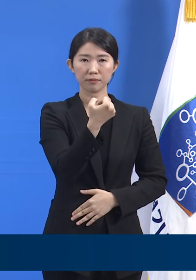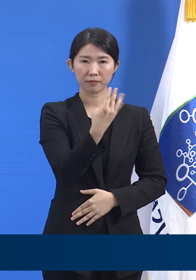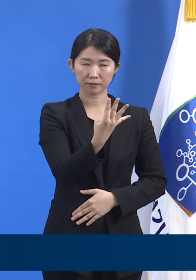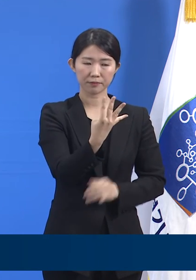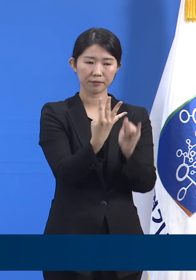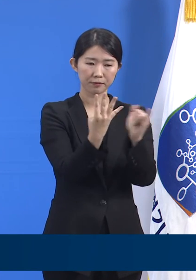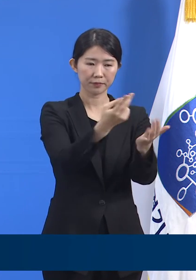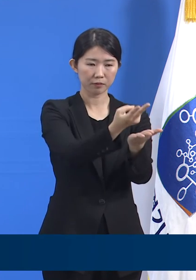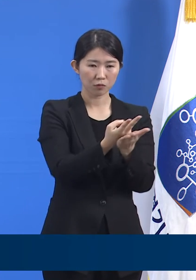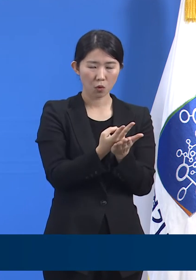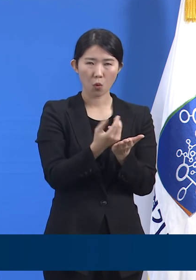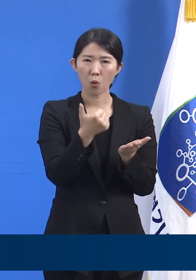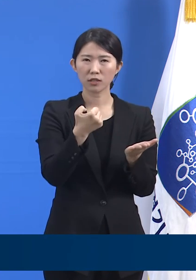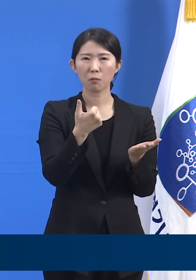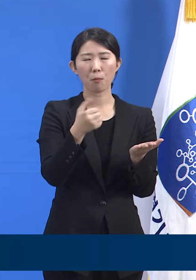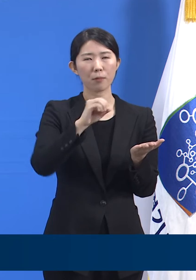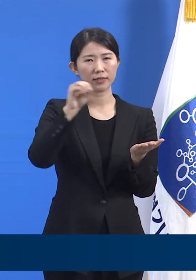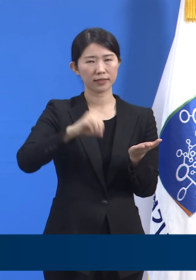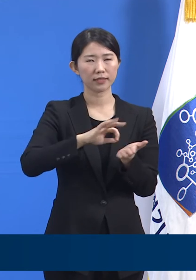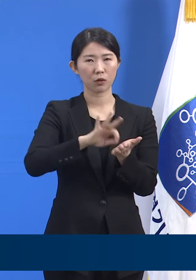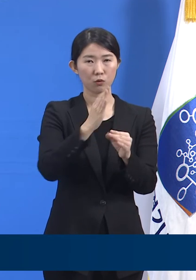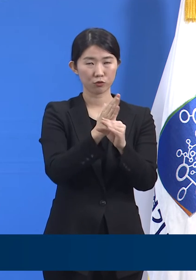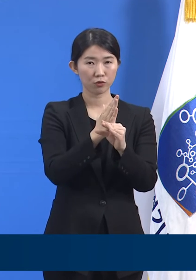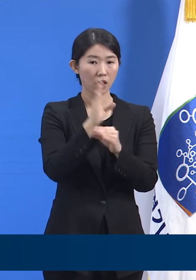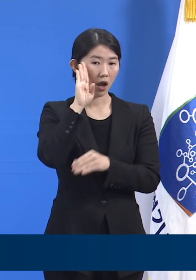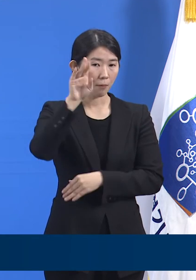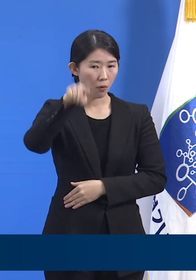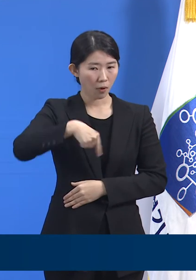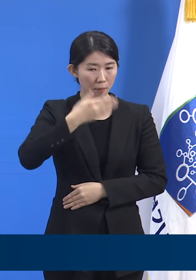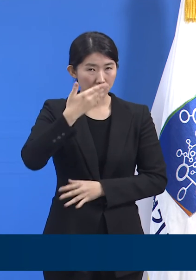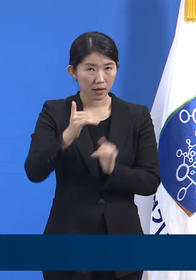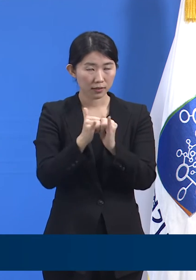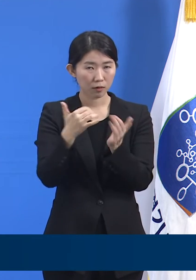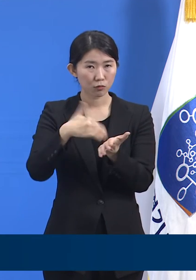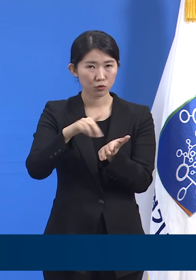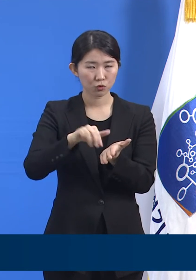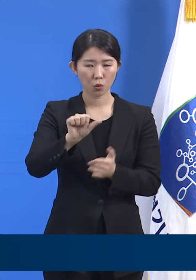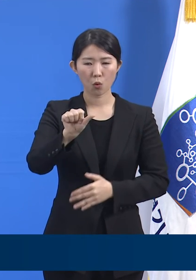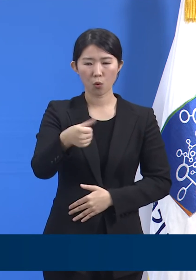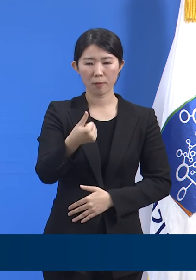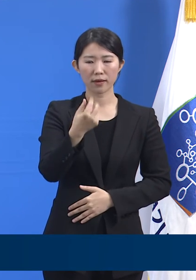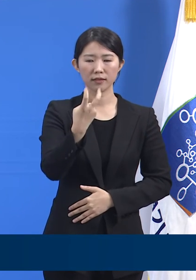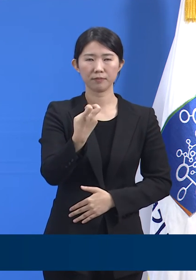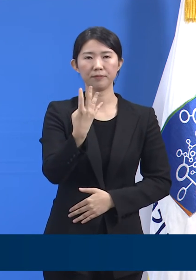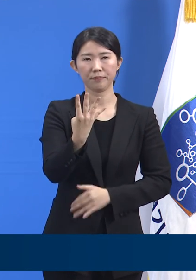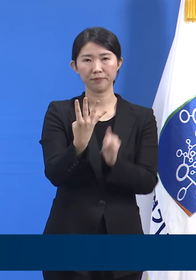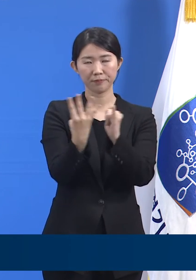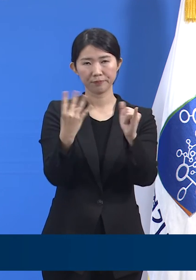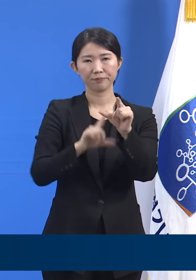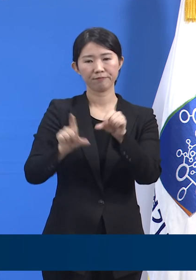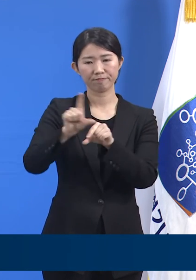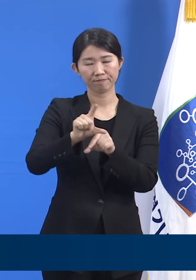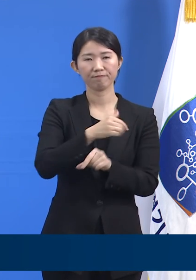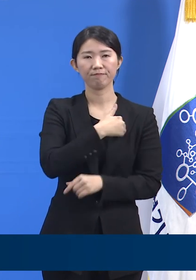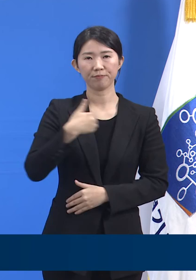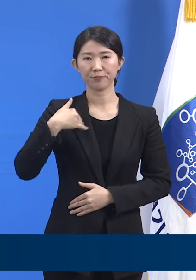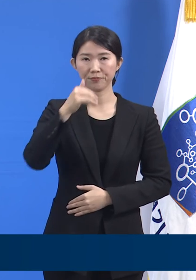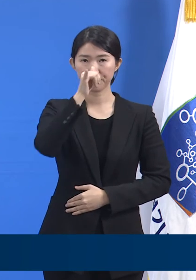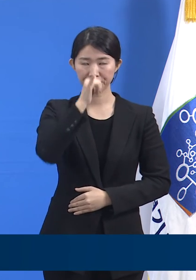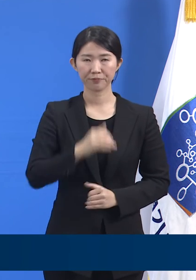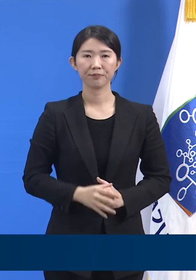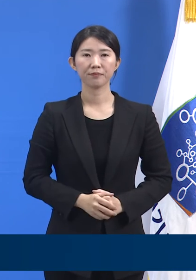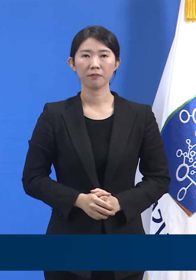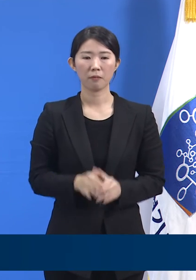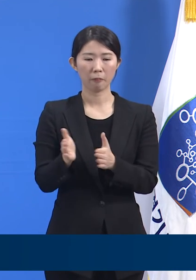%의 가동률을 보이며 잔여 수용 가능 인원은 524명입니다. 다음은